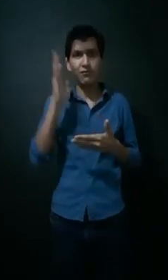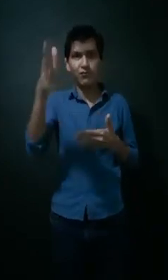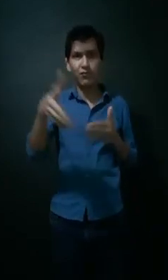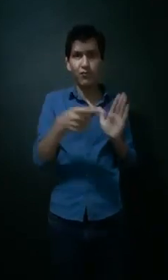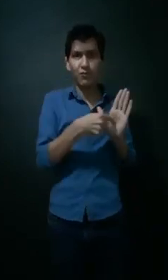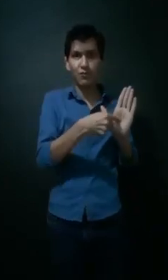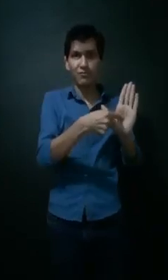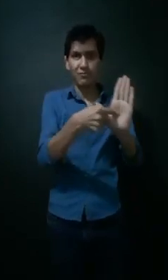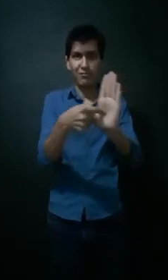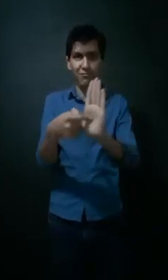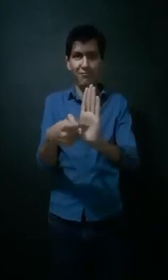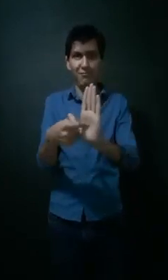Muchas gracias.